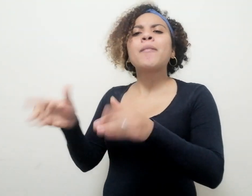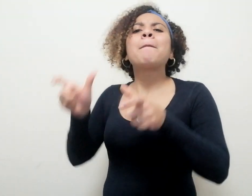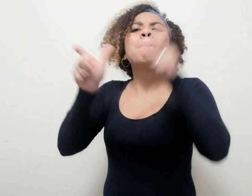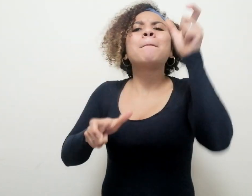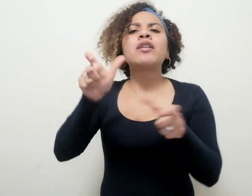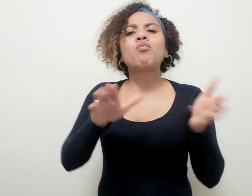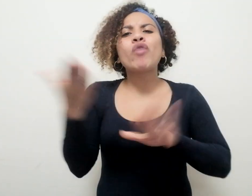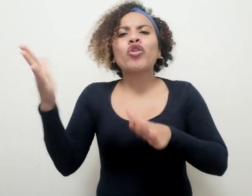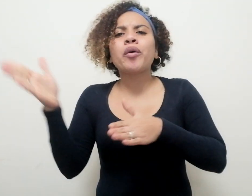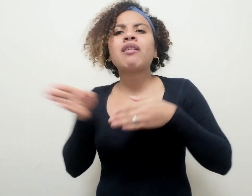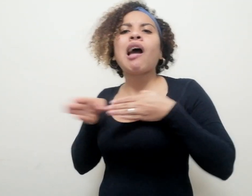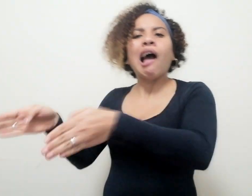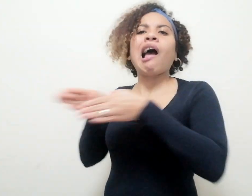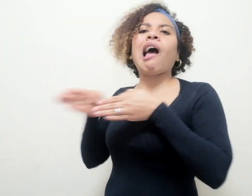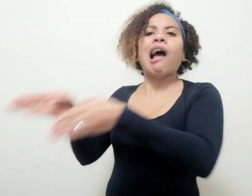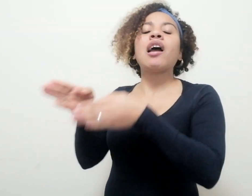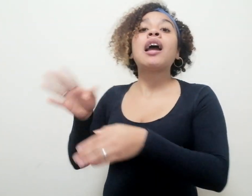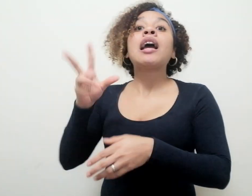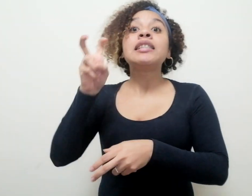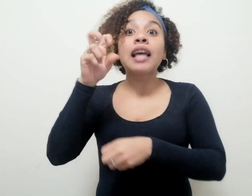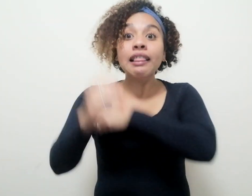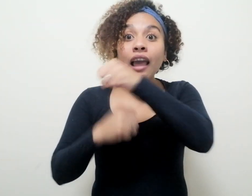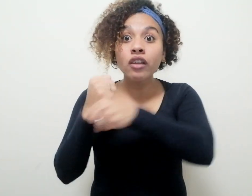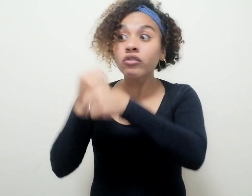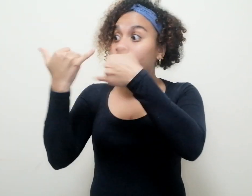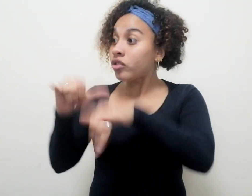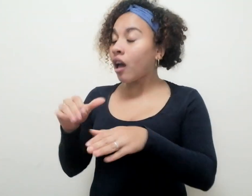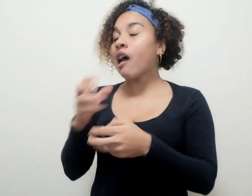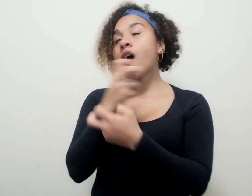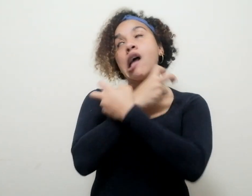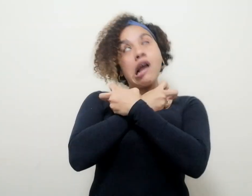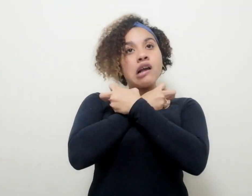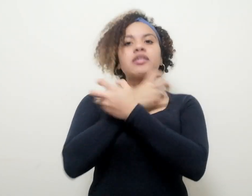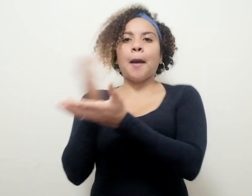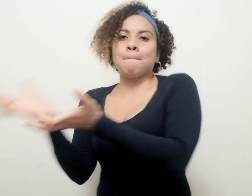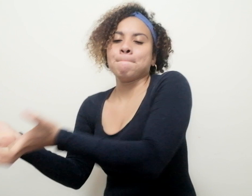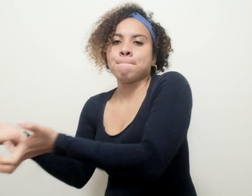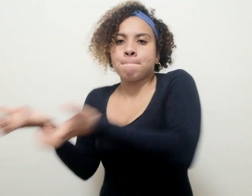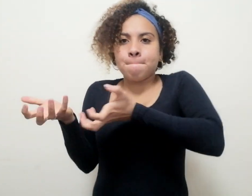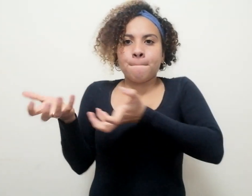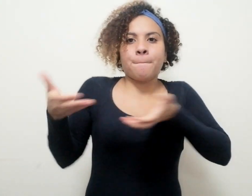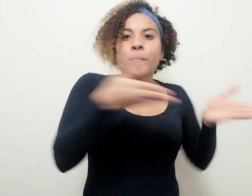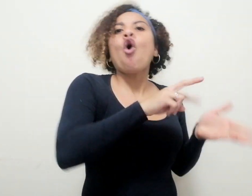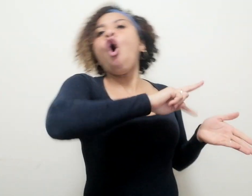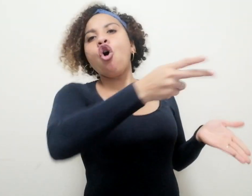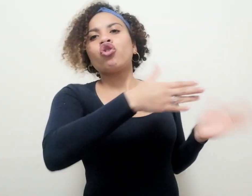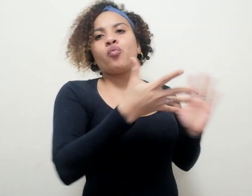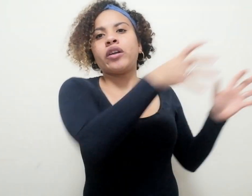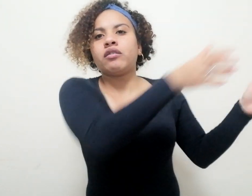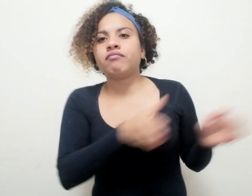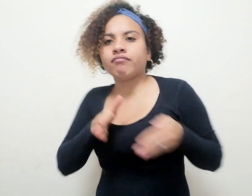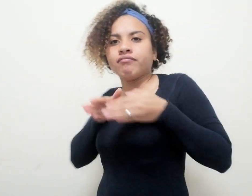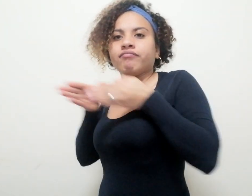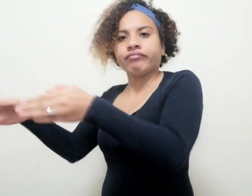temporales que cada siete anas eran extraídos para que las bóvedas fueran ocupadas por otros.